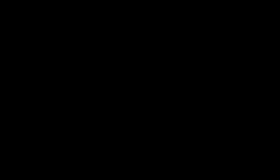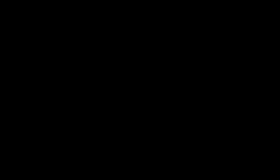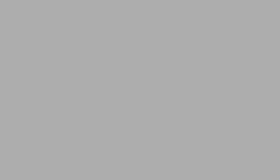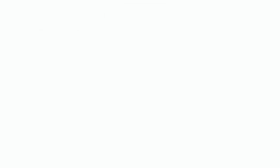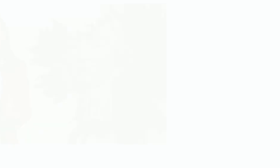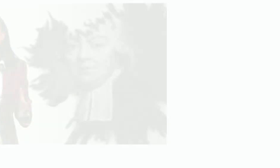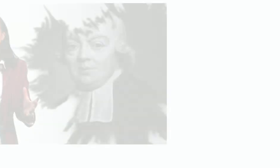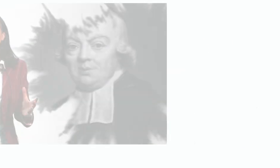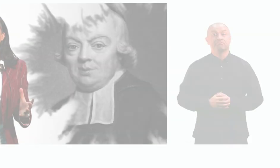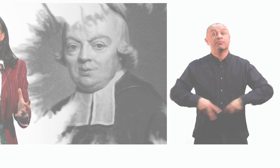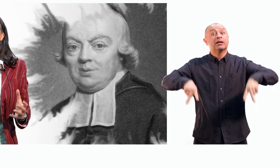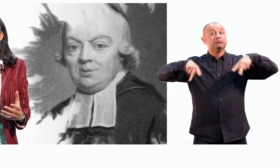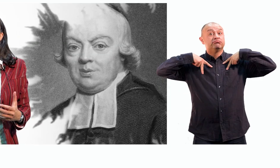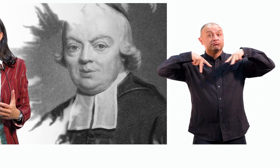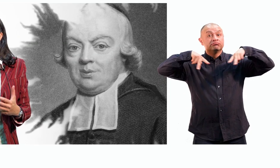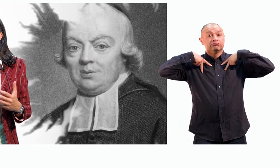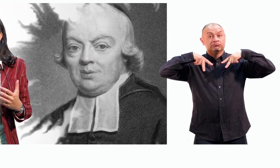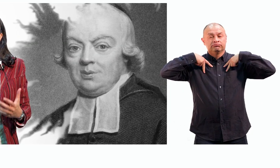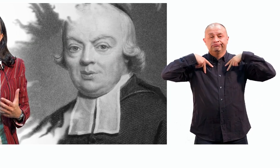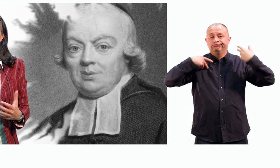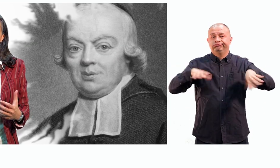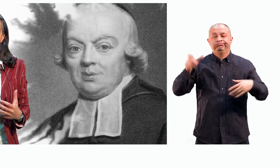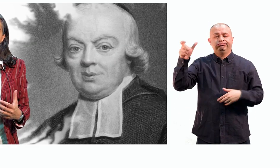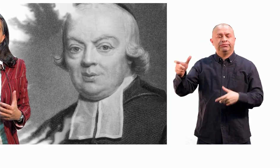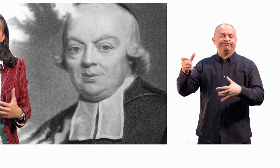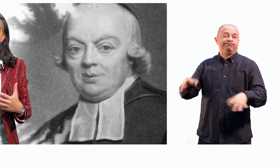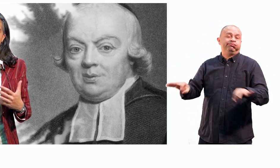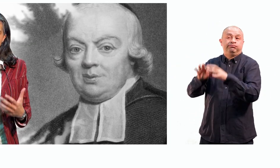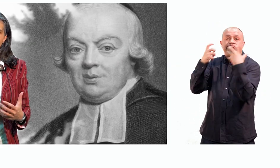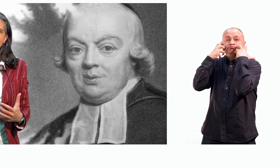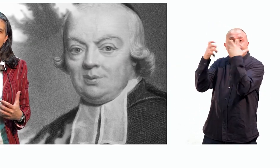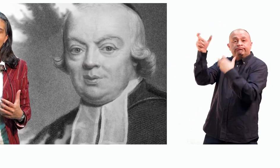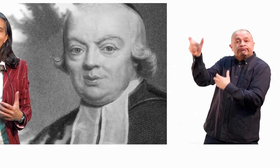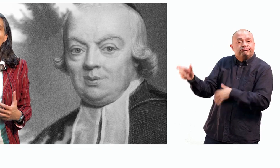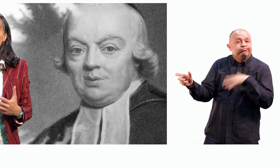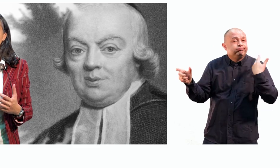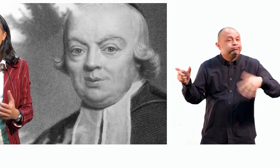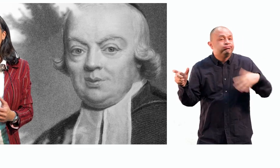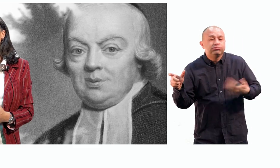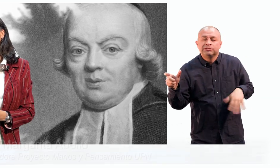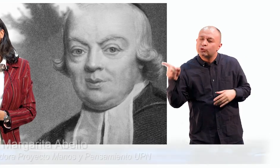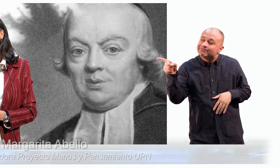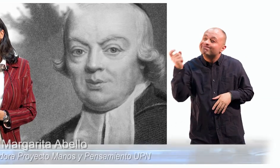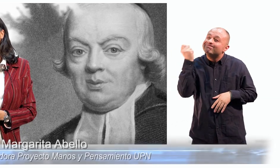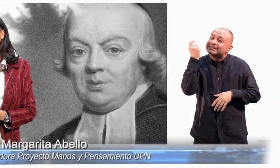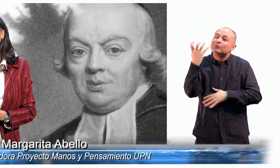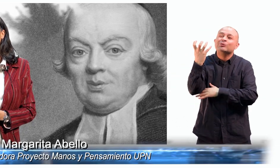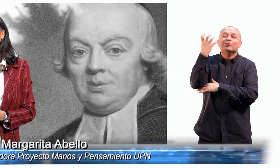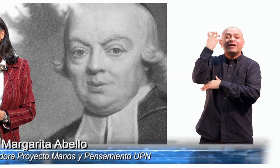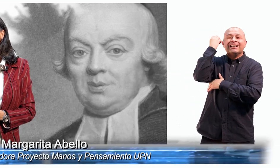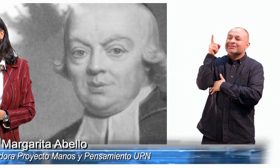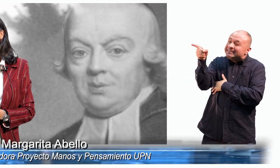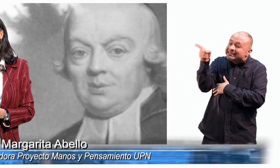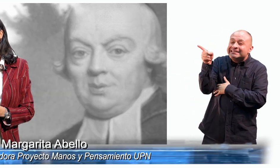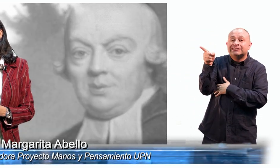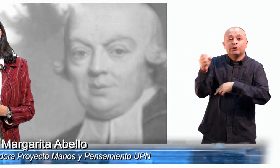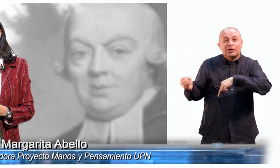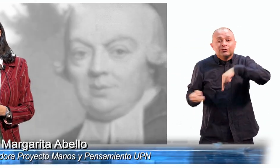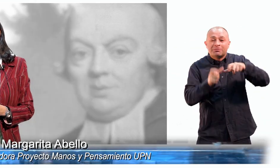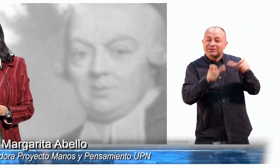Charles Michael Lepé es una figura muy importante para poder comprender la historia de la educación de las personas sordas a lo largo del